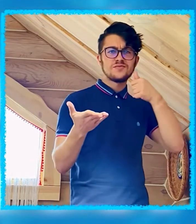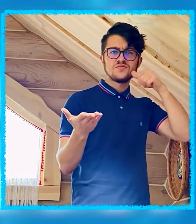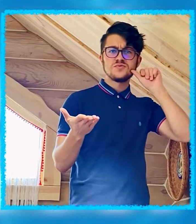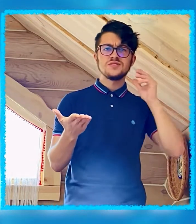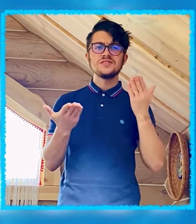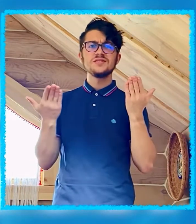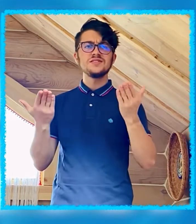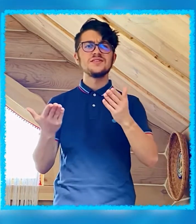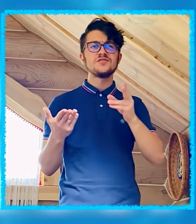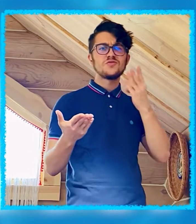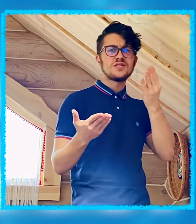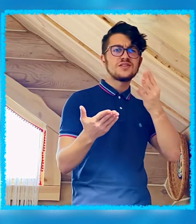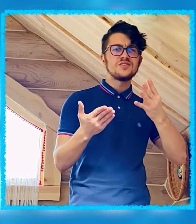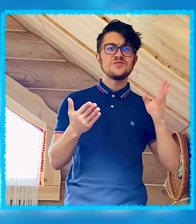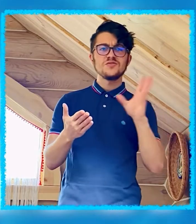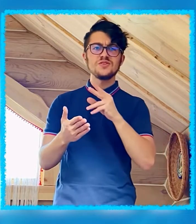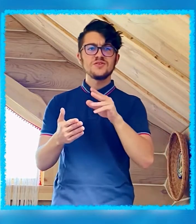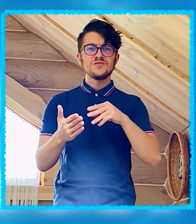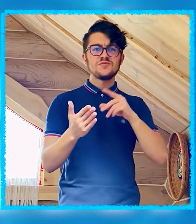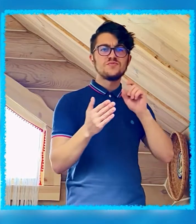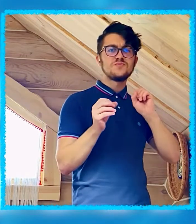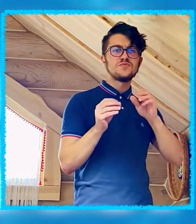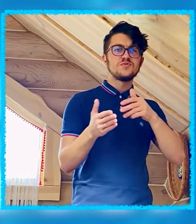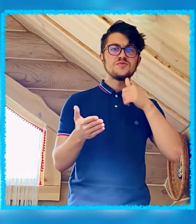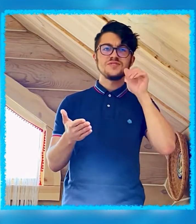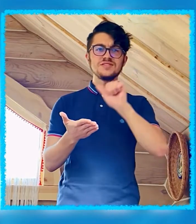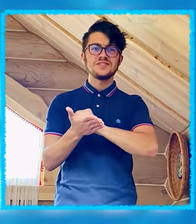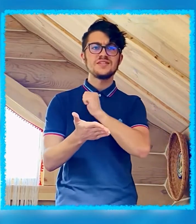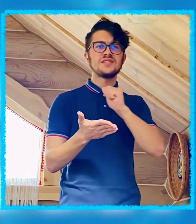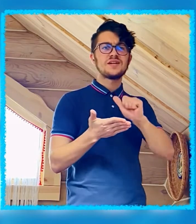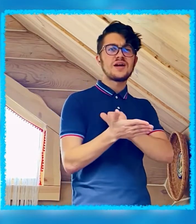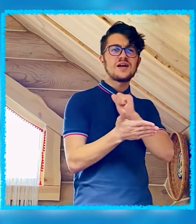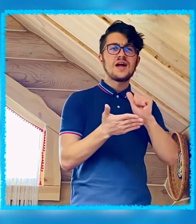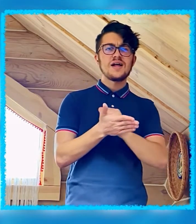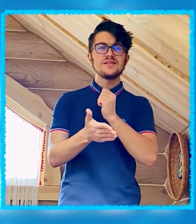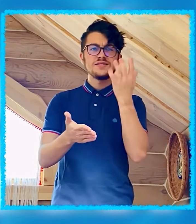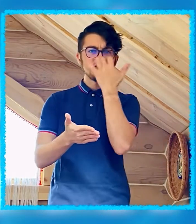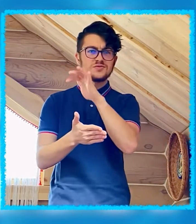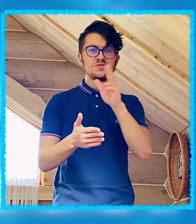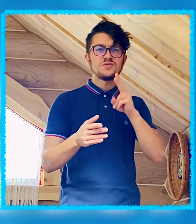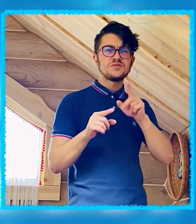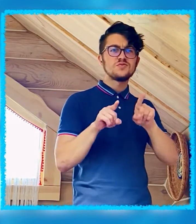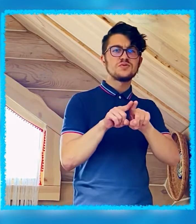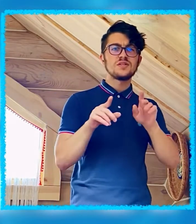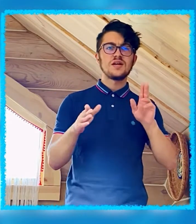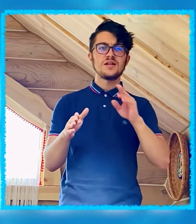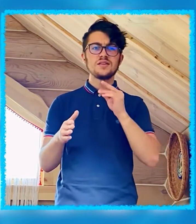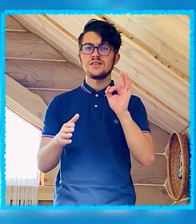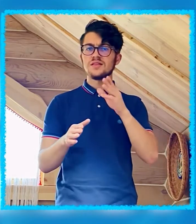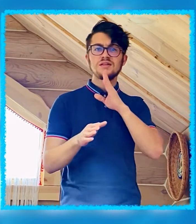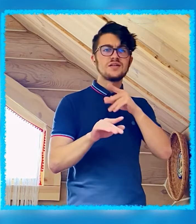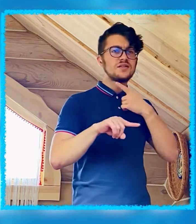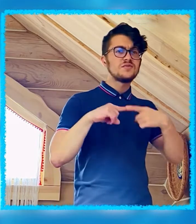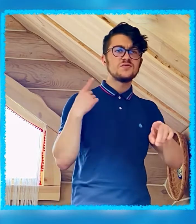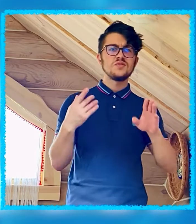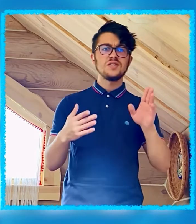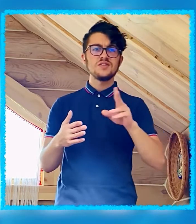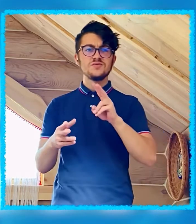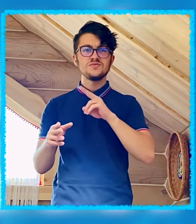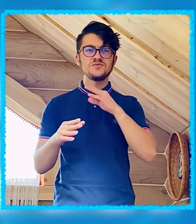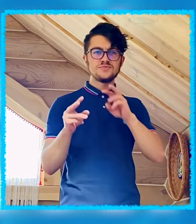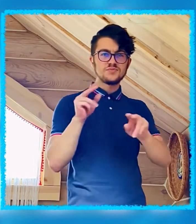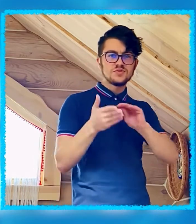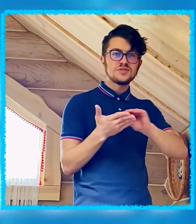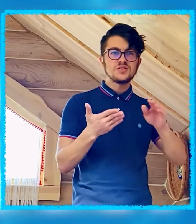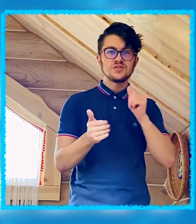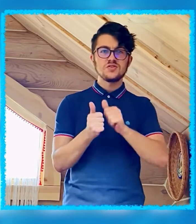позавчера Четвертый мне все время про бывшую затирал Может ты не заметил, но тут я, а не она Он все еще мне